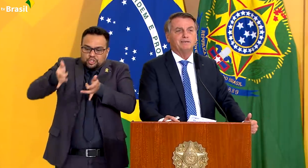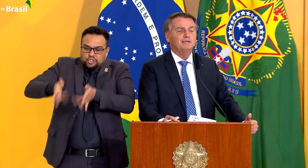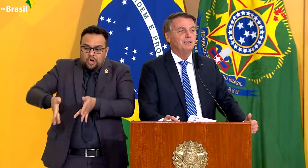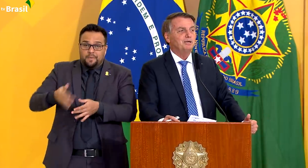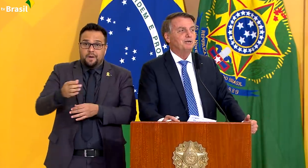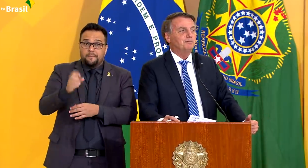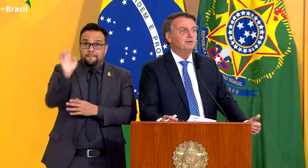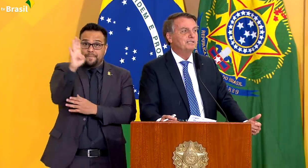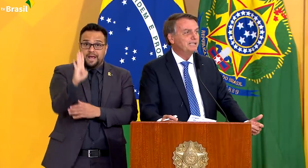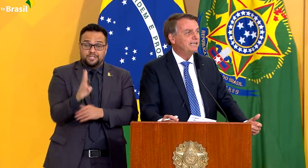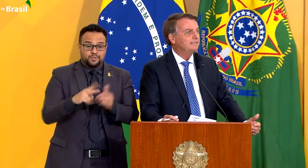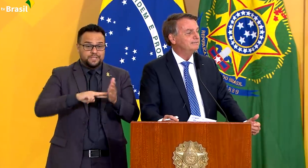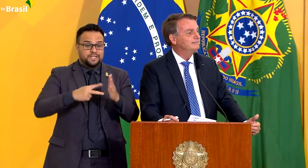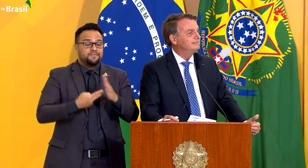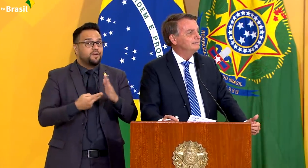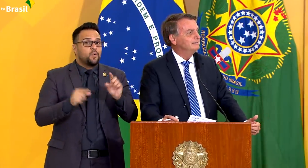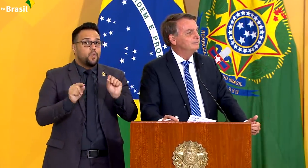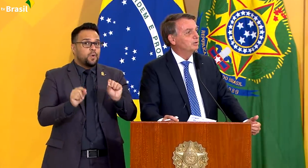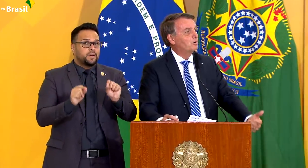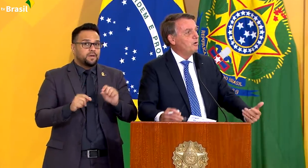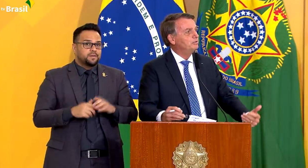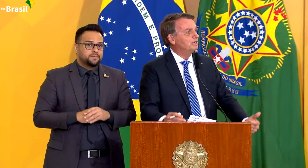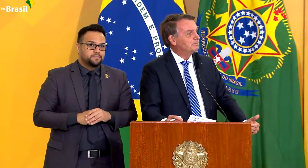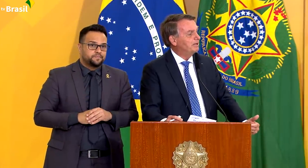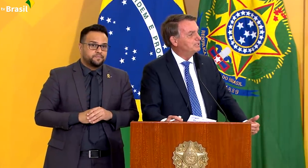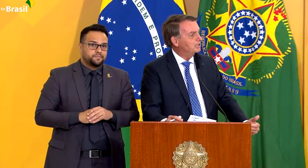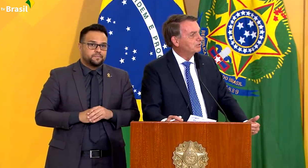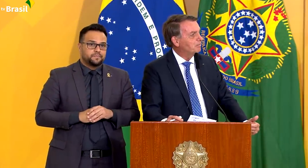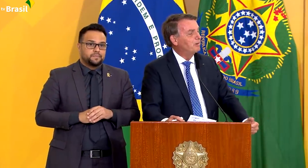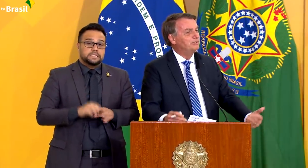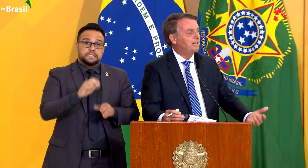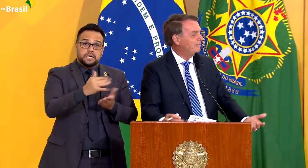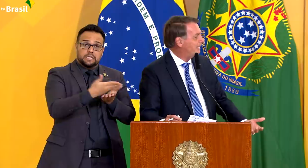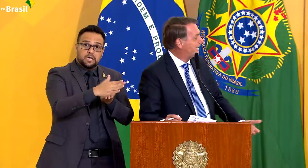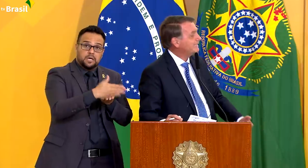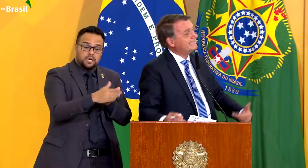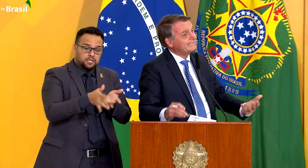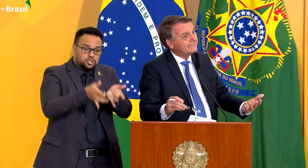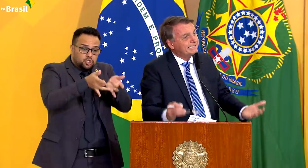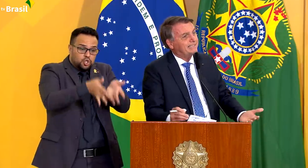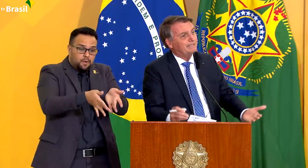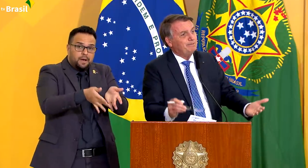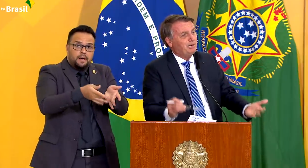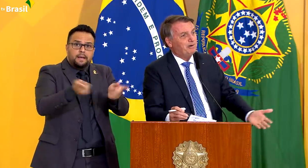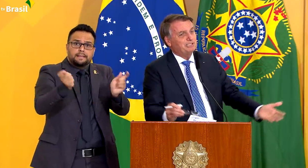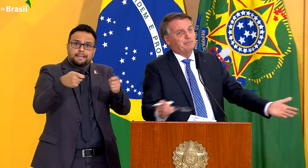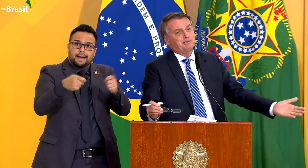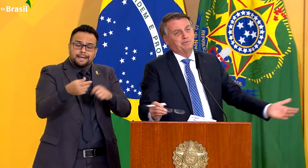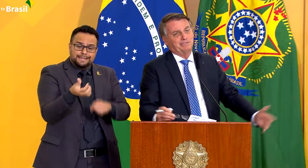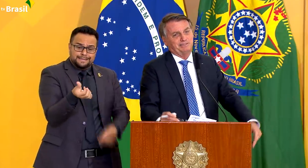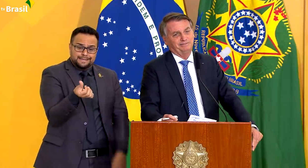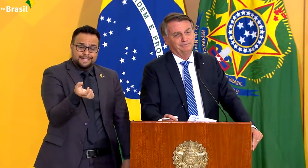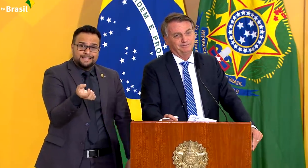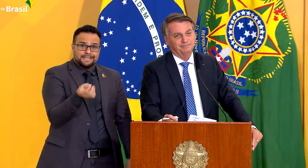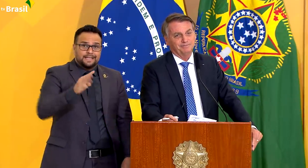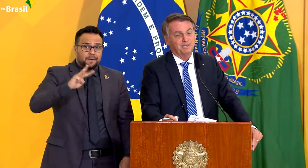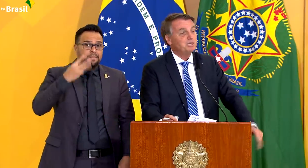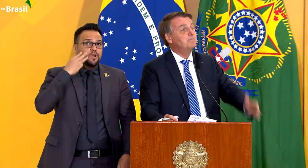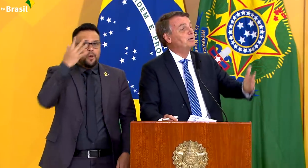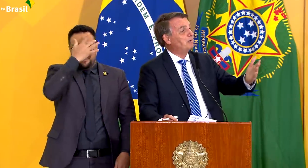equivale você com o desperdício poder alimentar 60 milhões de pessoas.